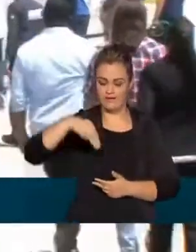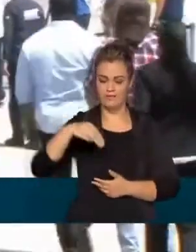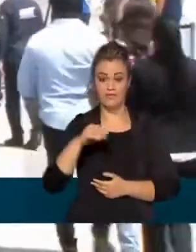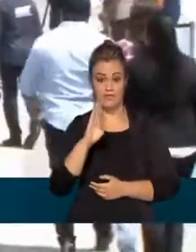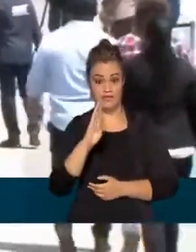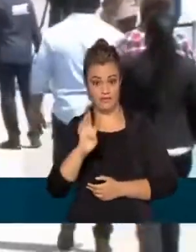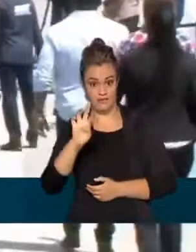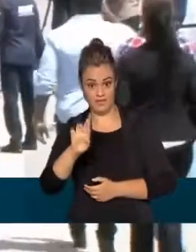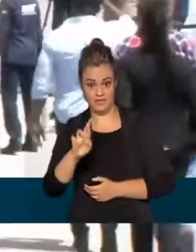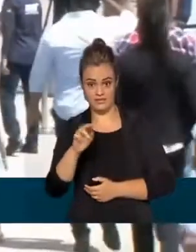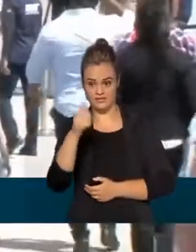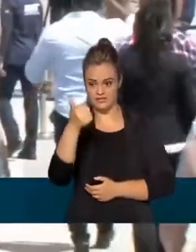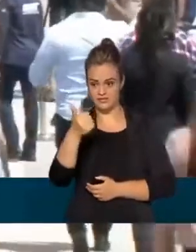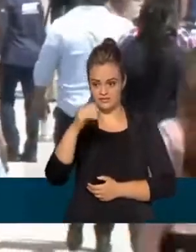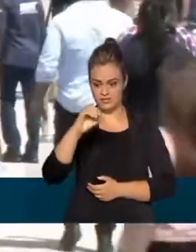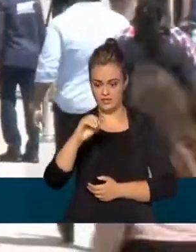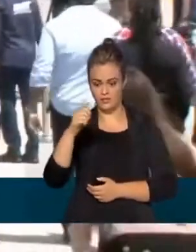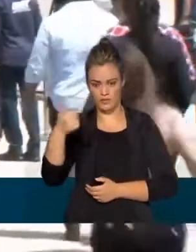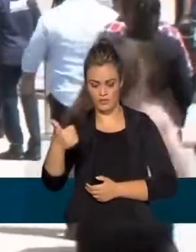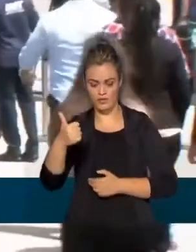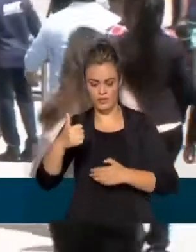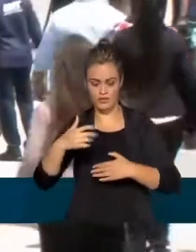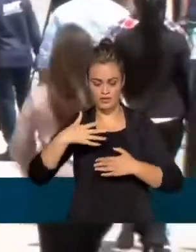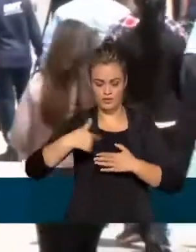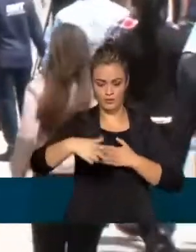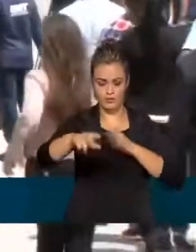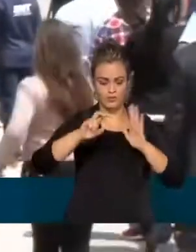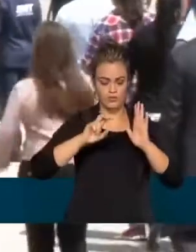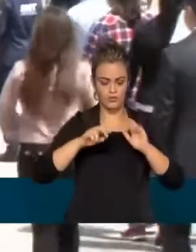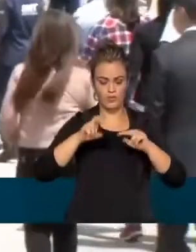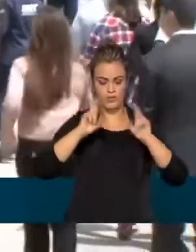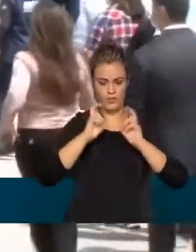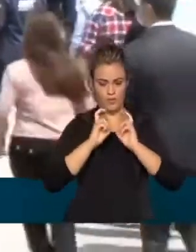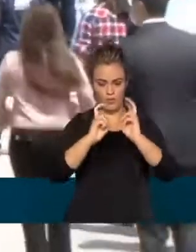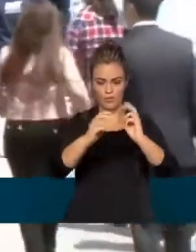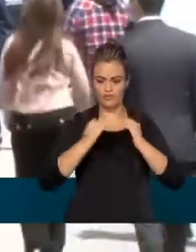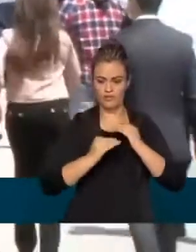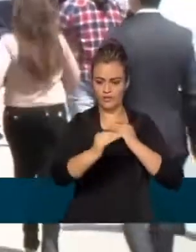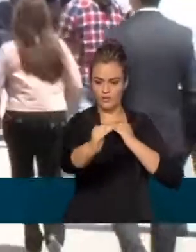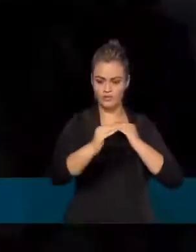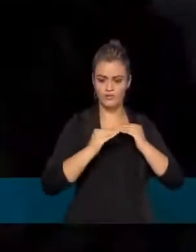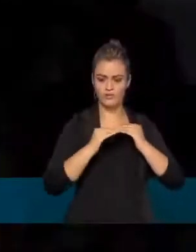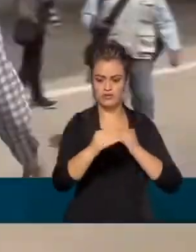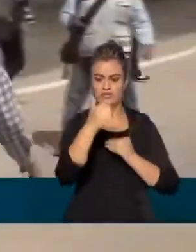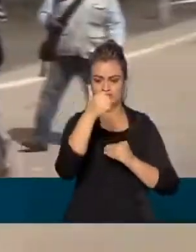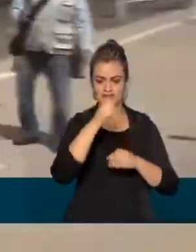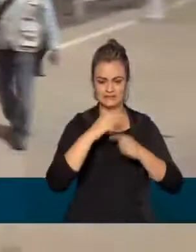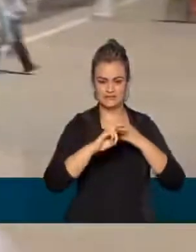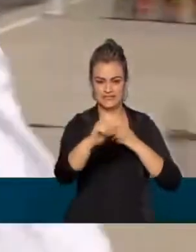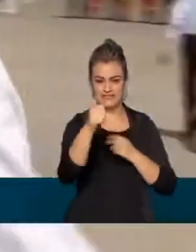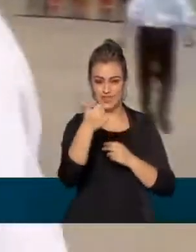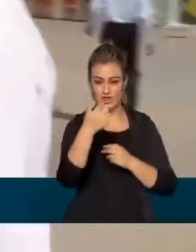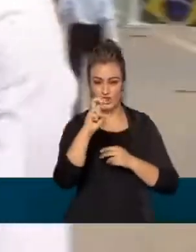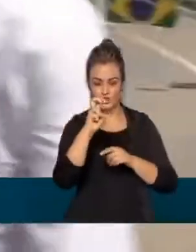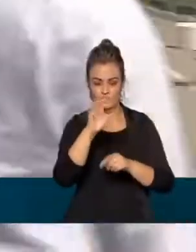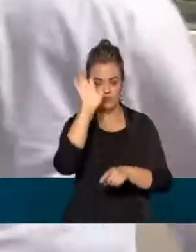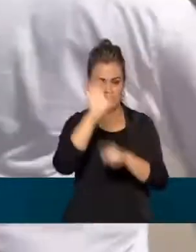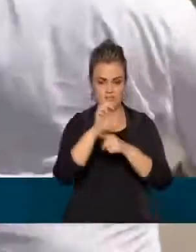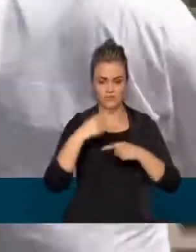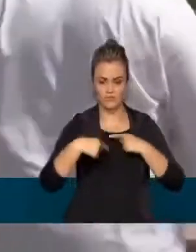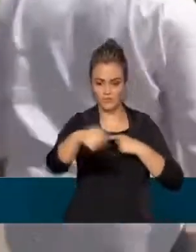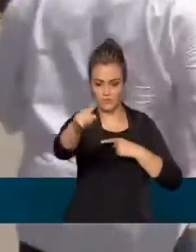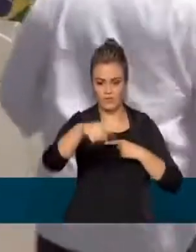-101 que é um dos principais corredores rodoviários do país que atravessa 12 estados. O trecho